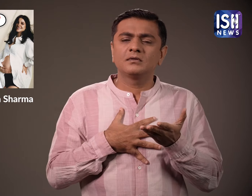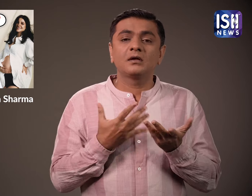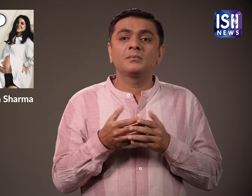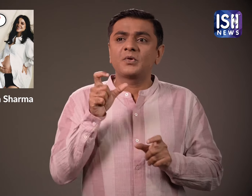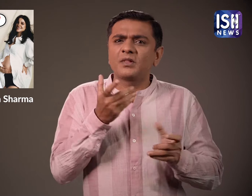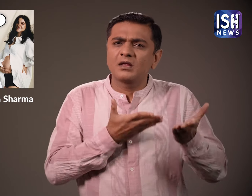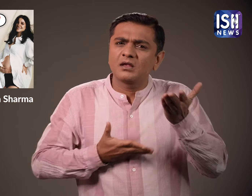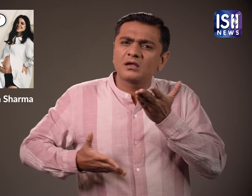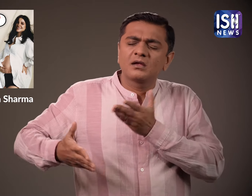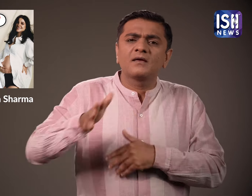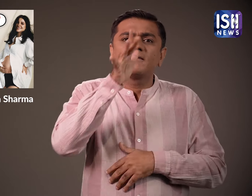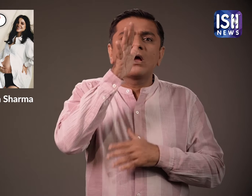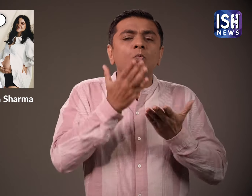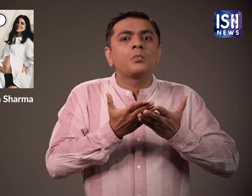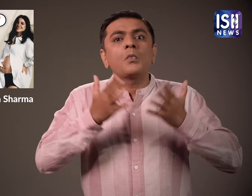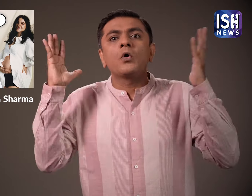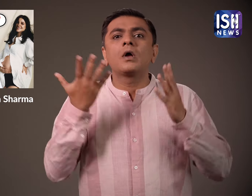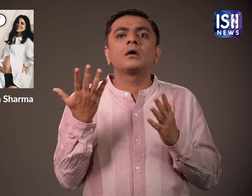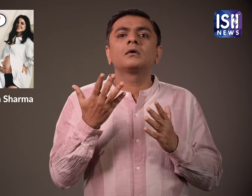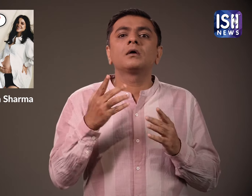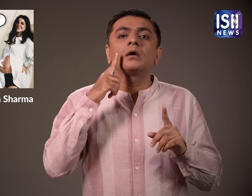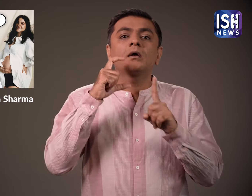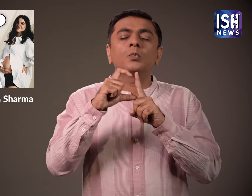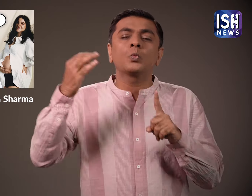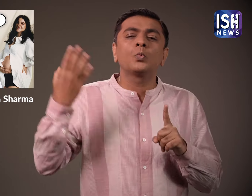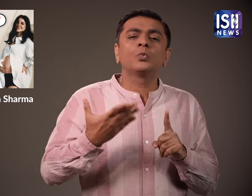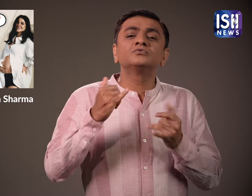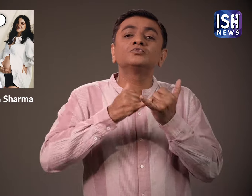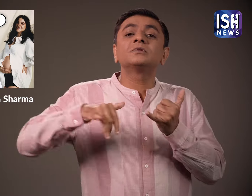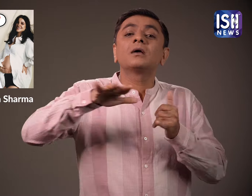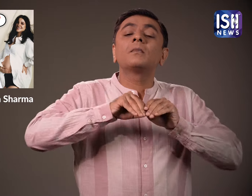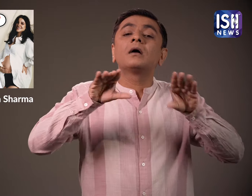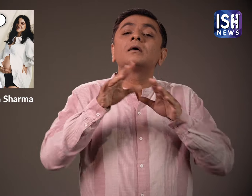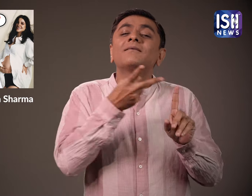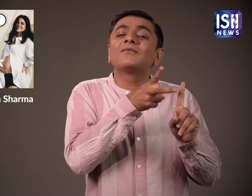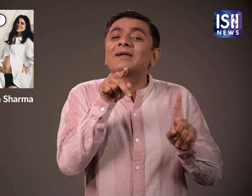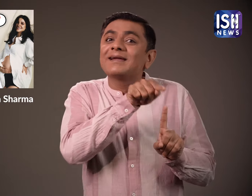जल्द ही सोशल मीडिया पर नवजात अकाई से संबंदित होने वाले दावा करते हुए